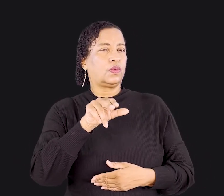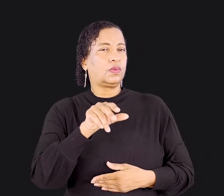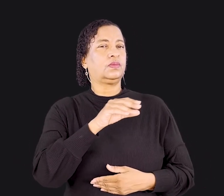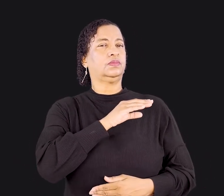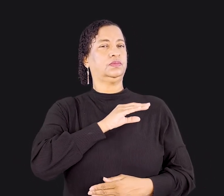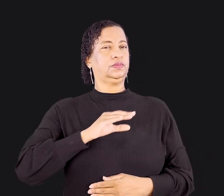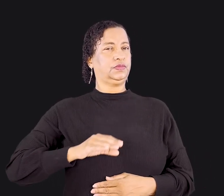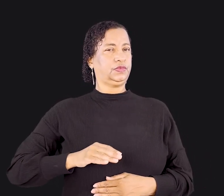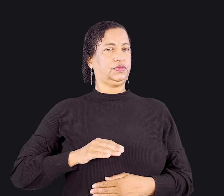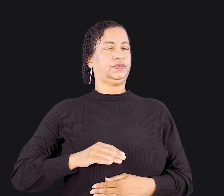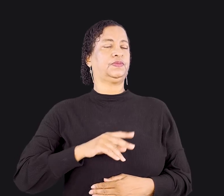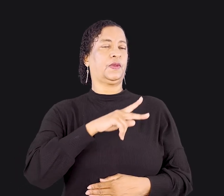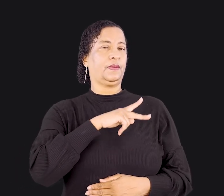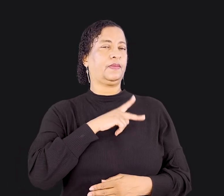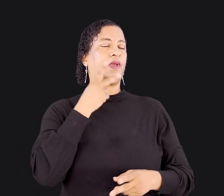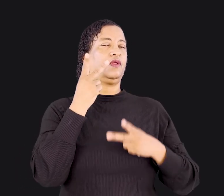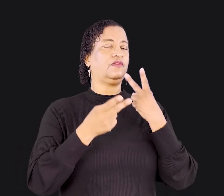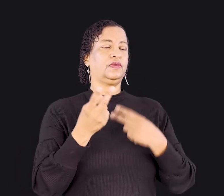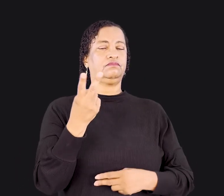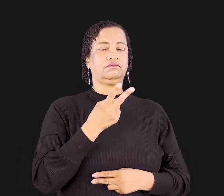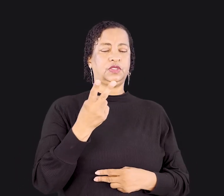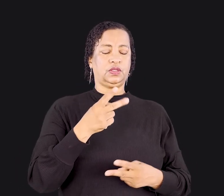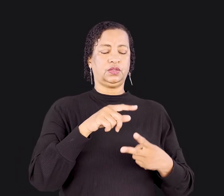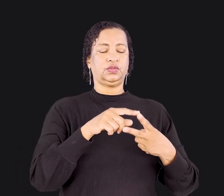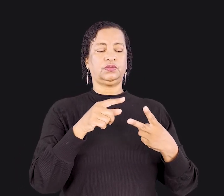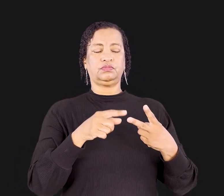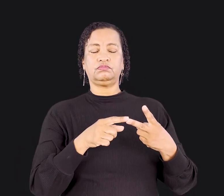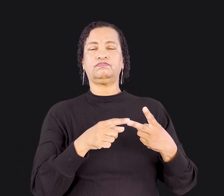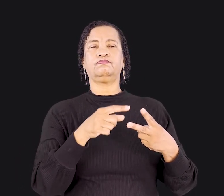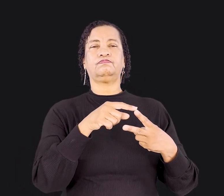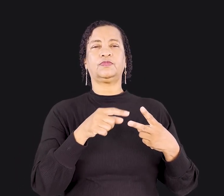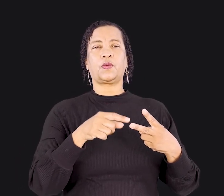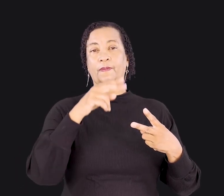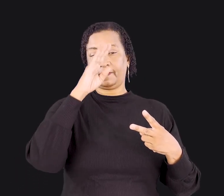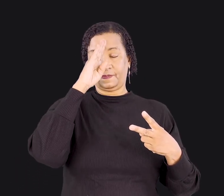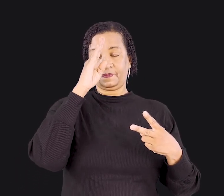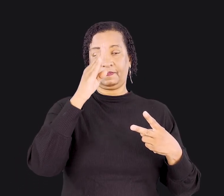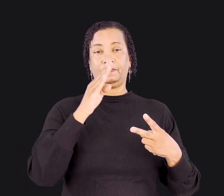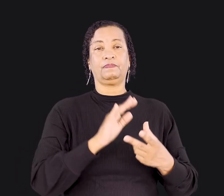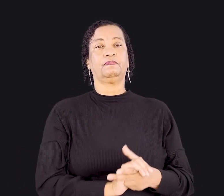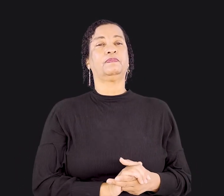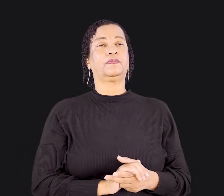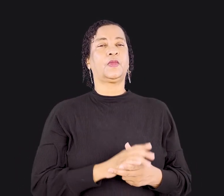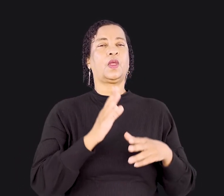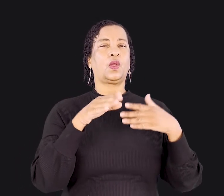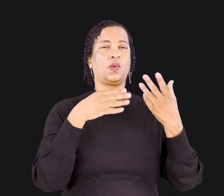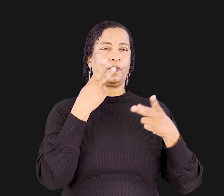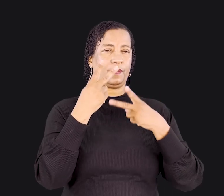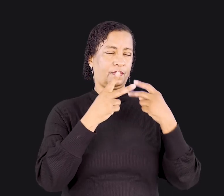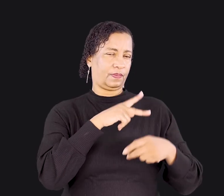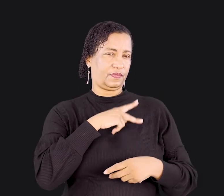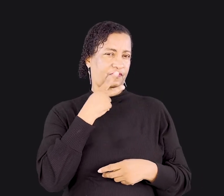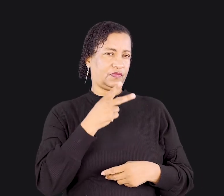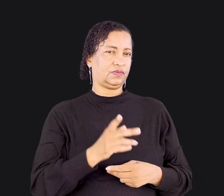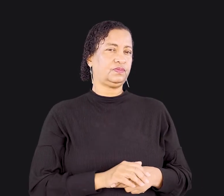De acordo com o apóstolo Paulo, estas são as duas dimensões da Santa Ceia. Quando Paulo falou desta dimensão vertical,